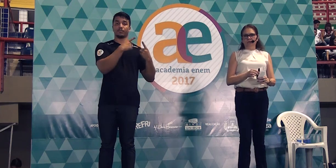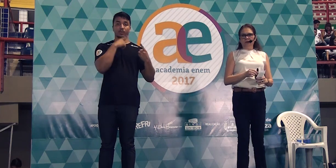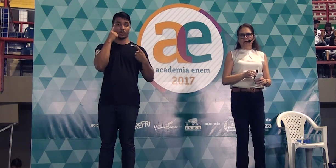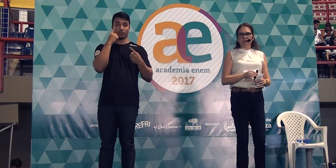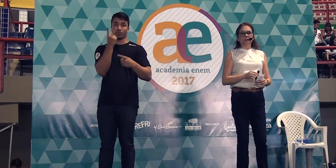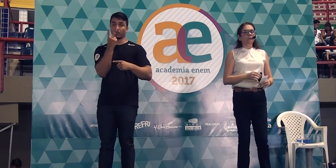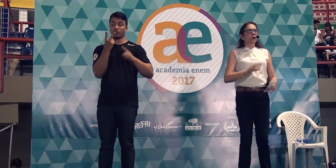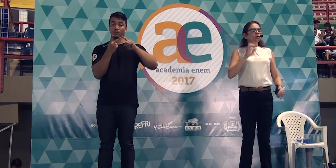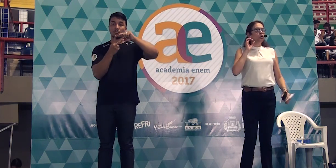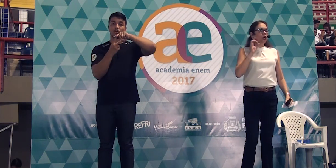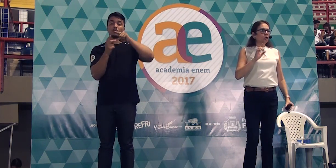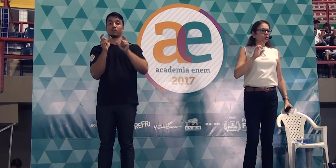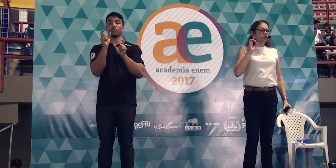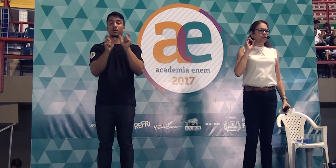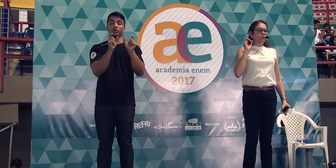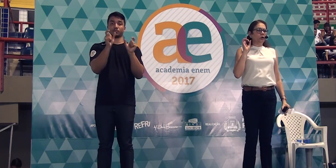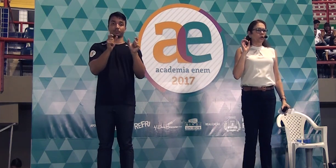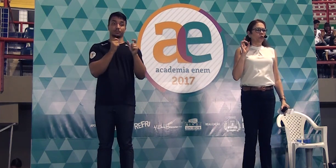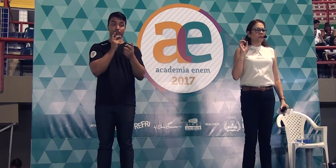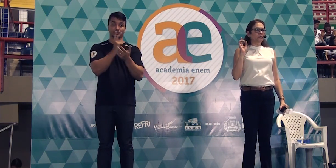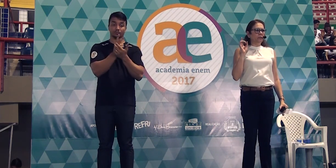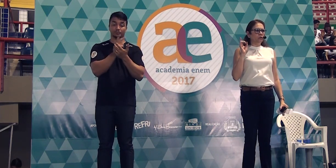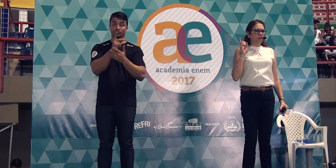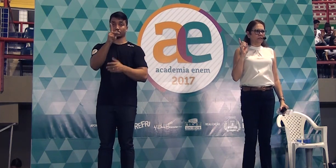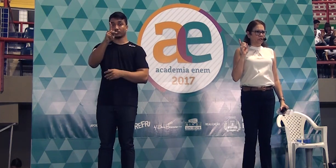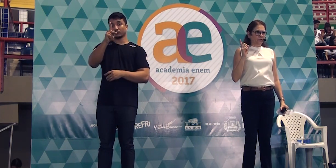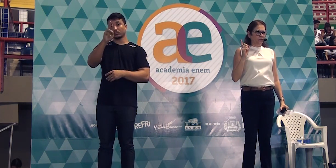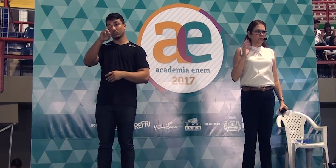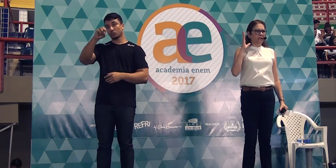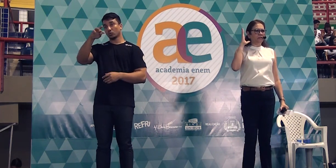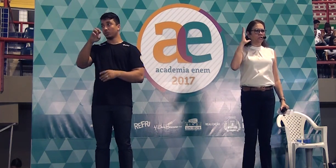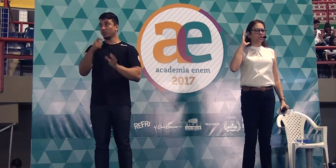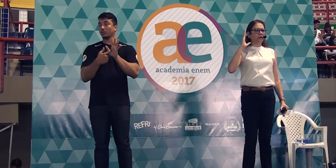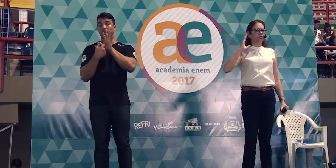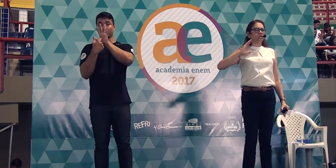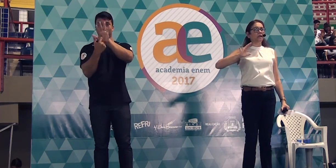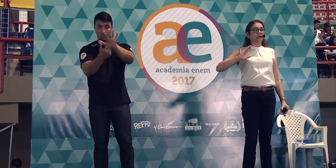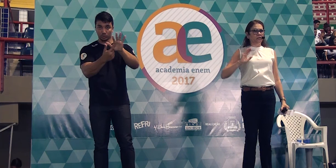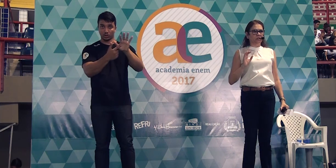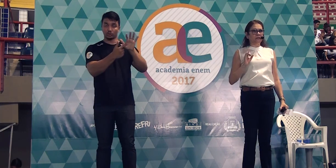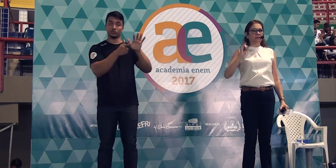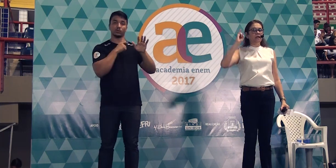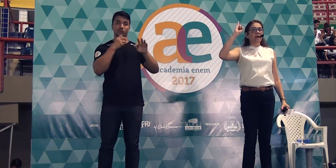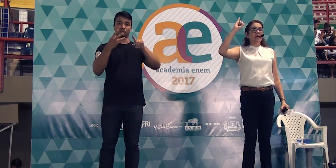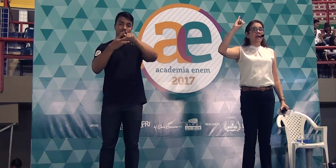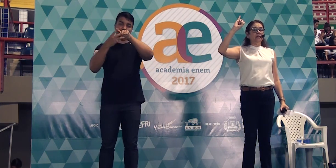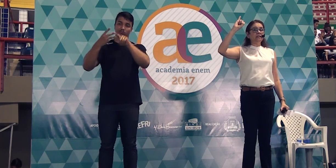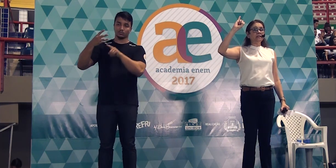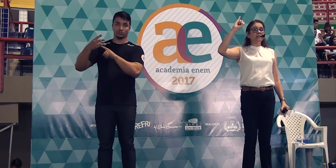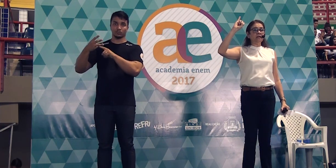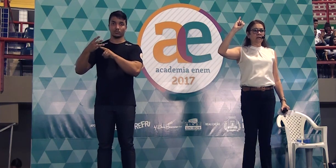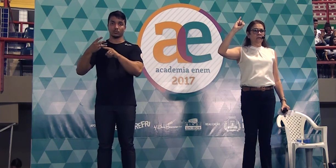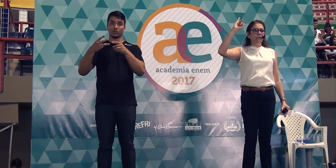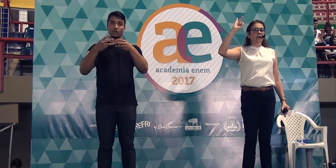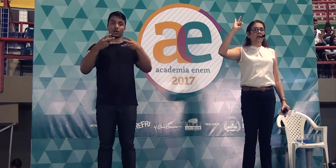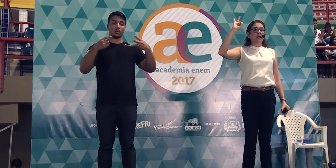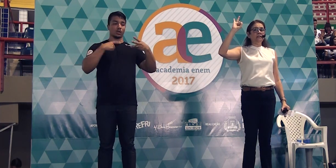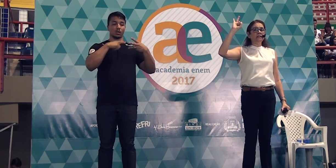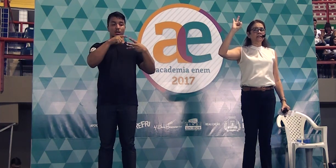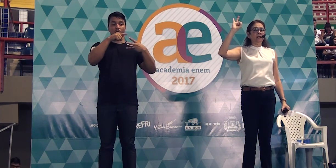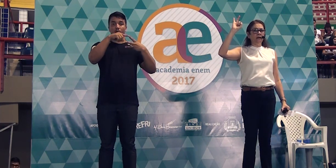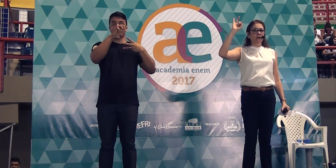duas palavrinhas todos os pronomes demonstrativos nessas três tríades esse